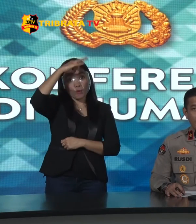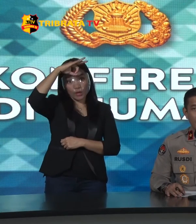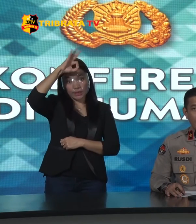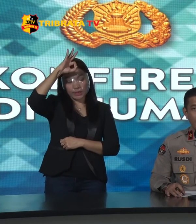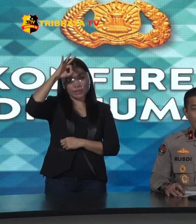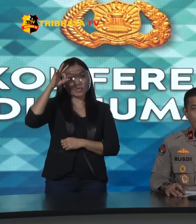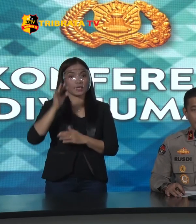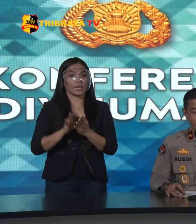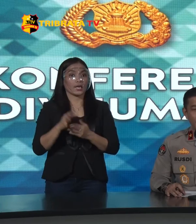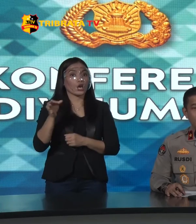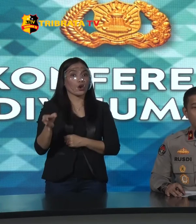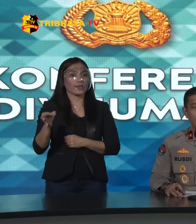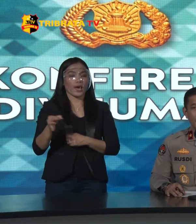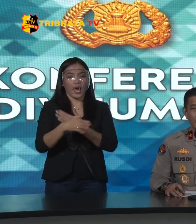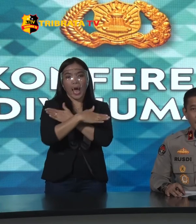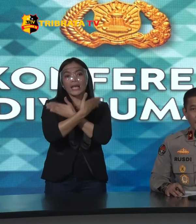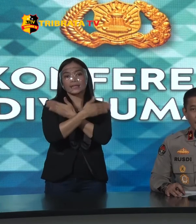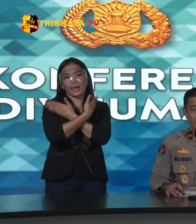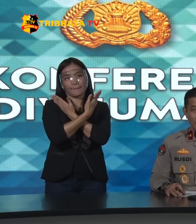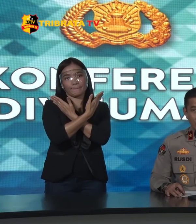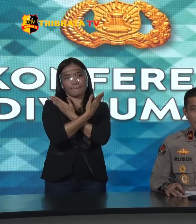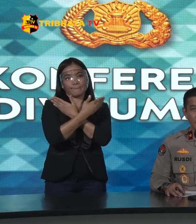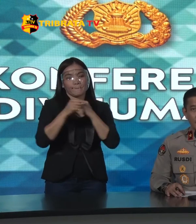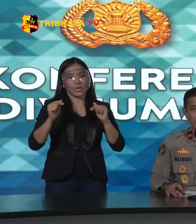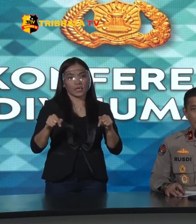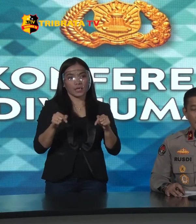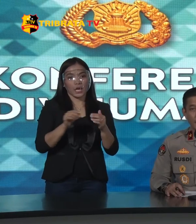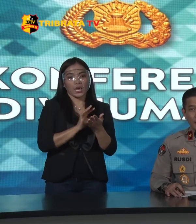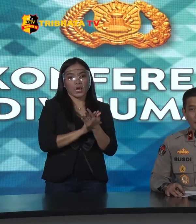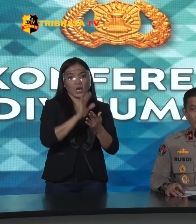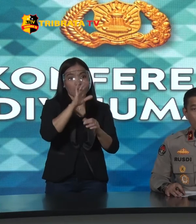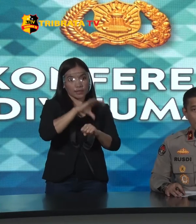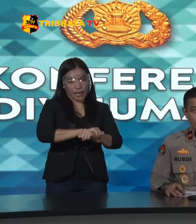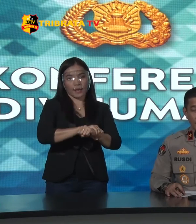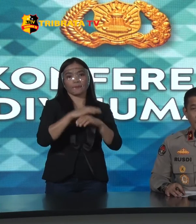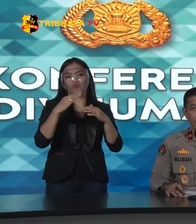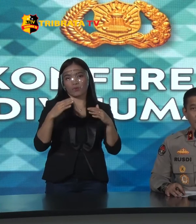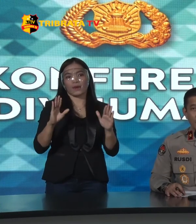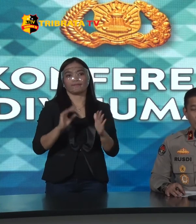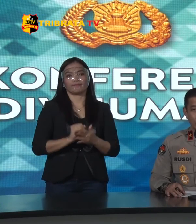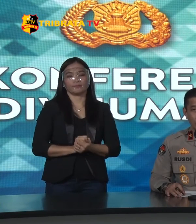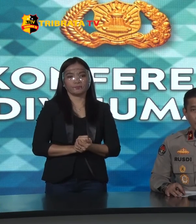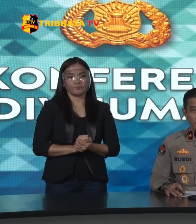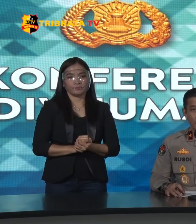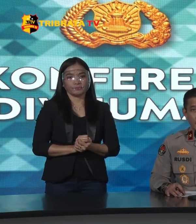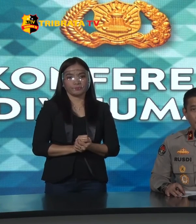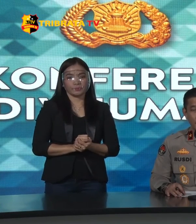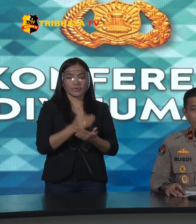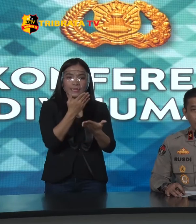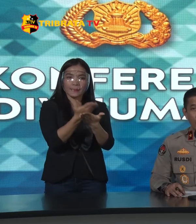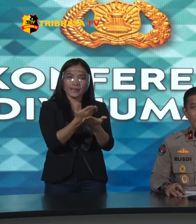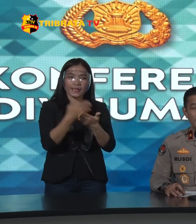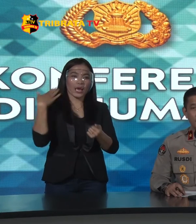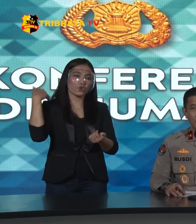Aceh Dan yang bersangkutan Telah diamankan Di Polda Aceh Untuk dimitakan